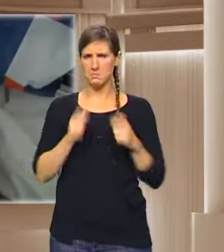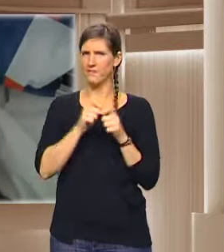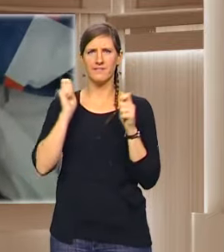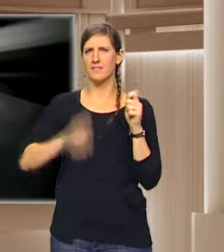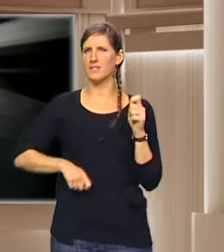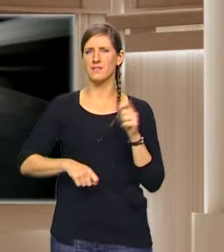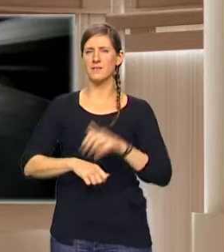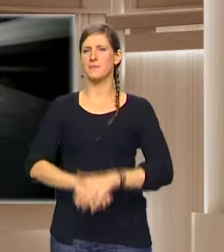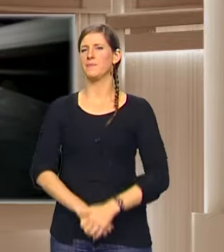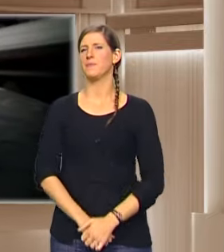bien calés.